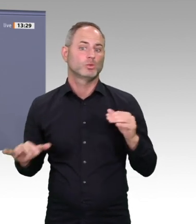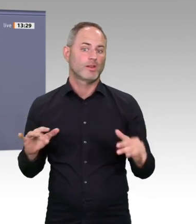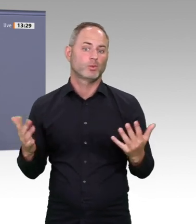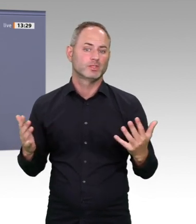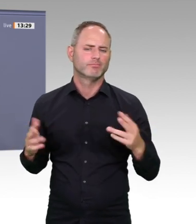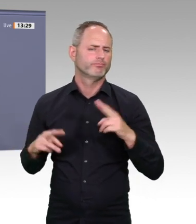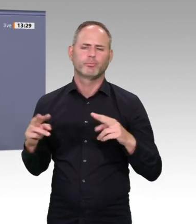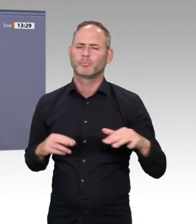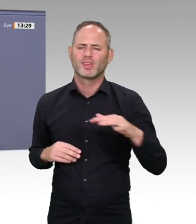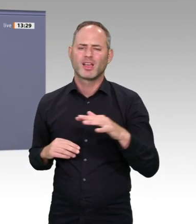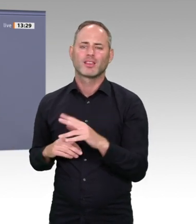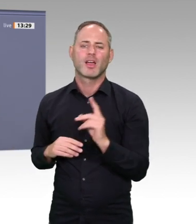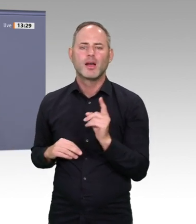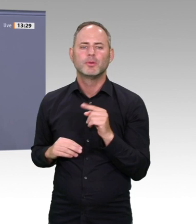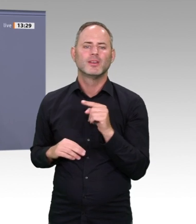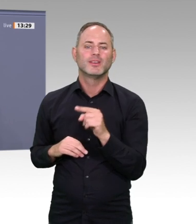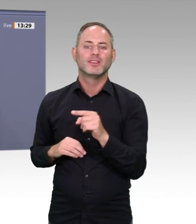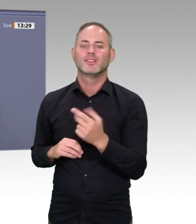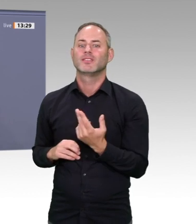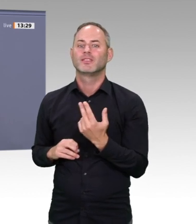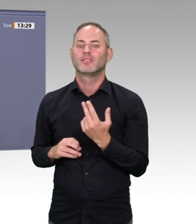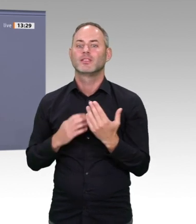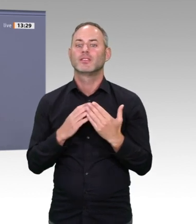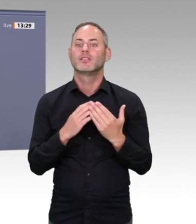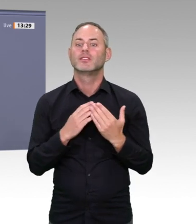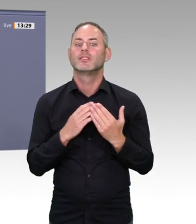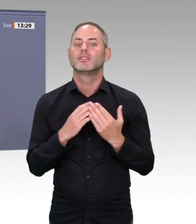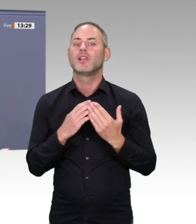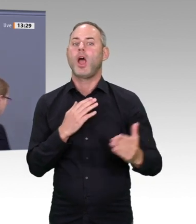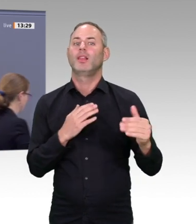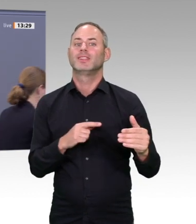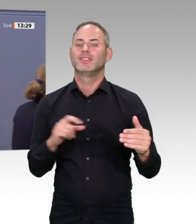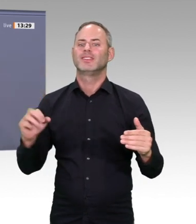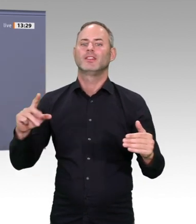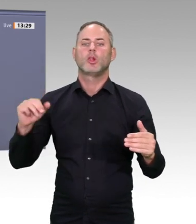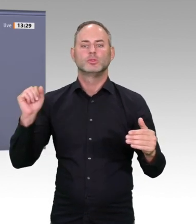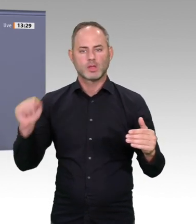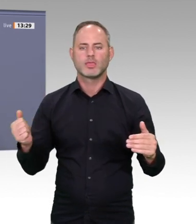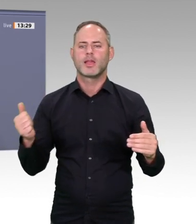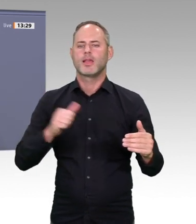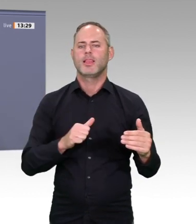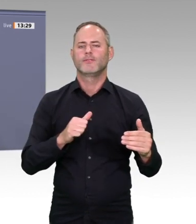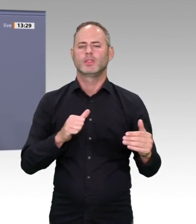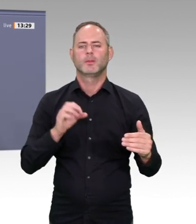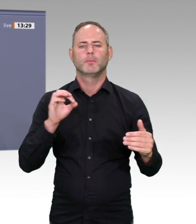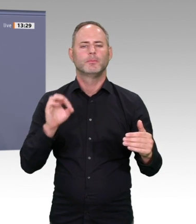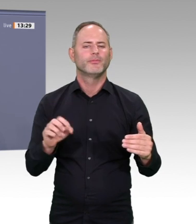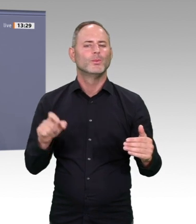Brandenburg an, muss sein, wissen Sie, dass sie ausgerechnet unter der Überschrift Nachhaltigkeit wieder einen Antrag zu Blockchain-Lösungen